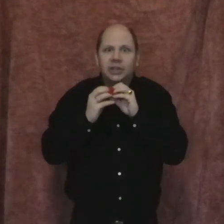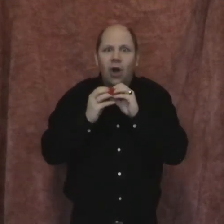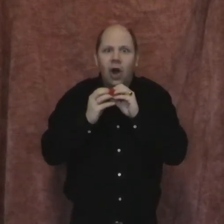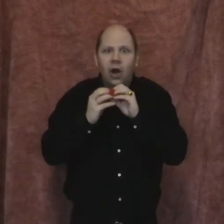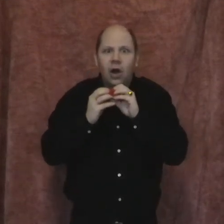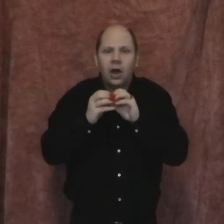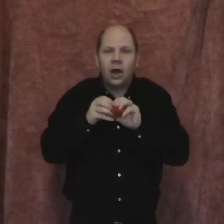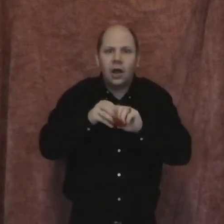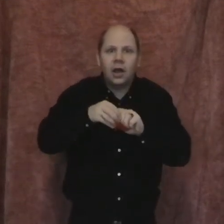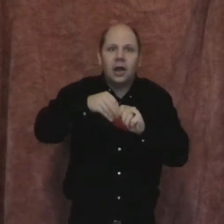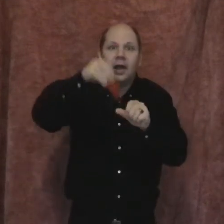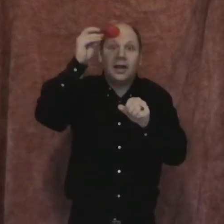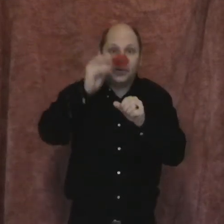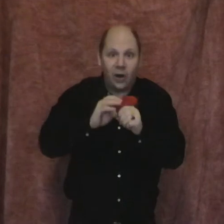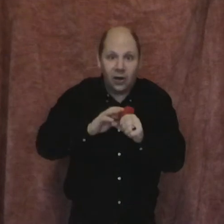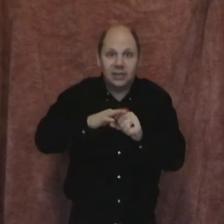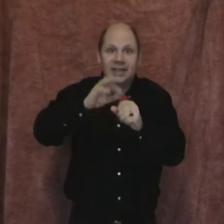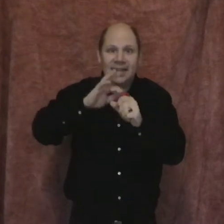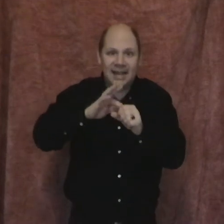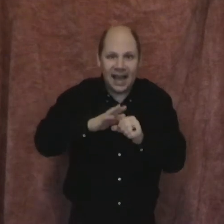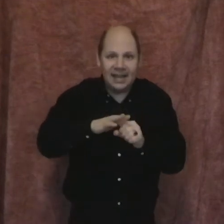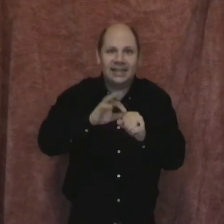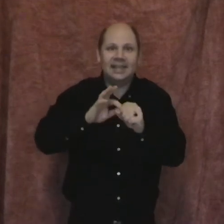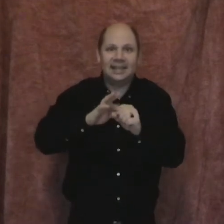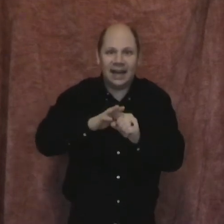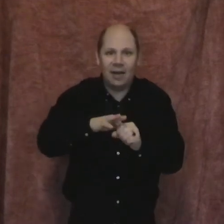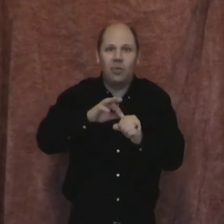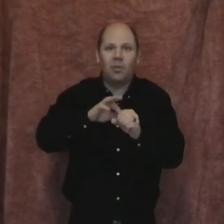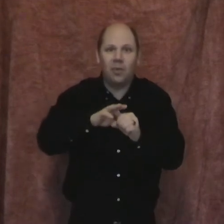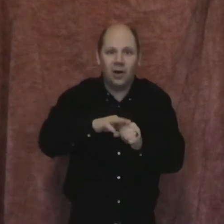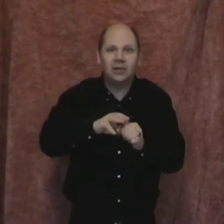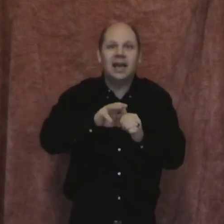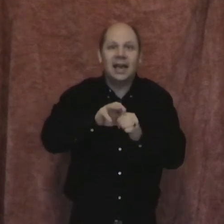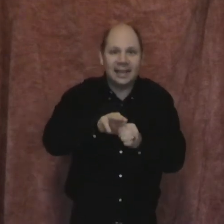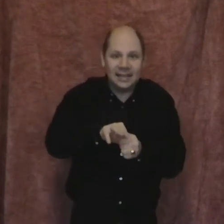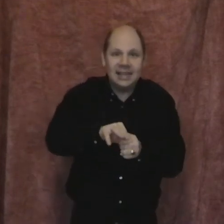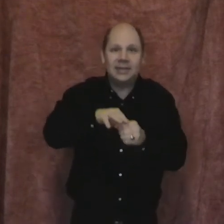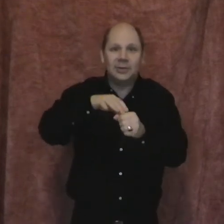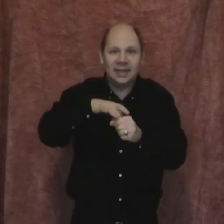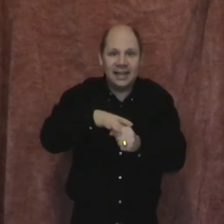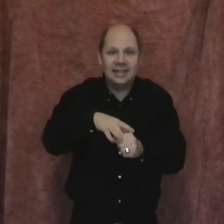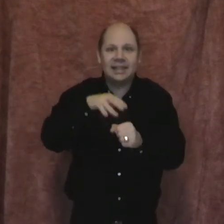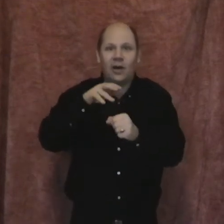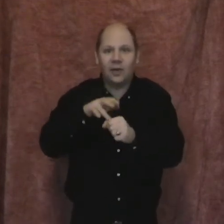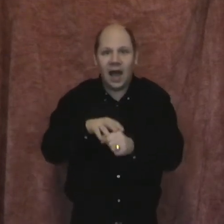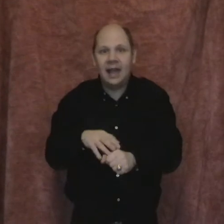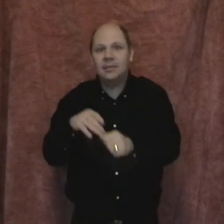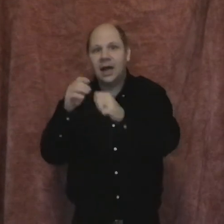Koch. Dort hinein kriecht Rappaport, kriecht und isst auf einmal